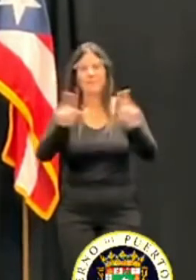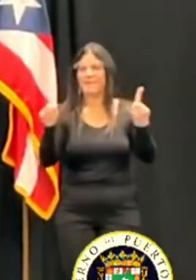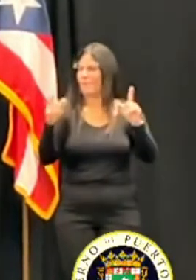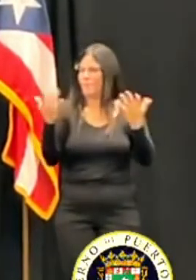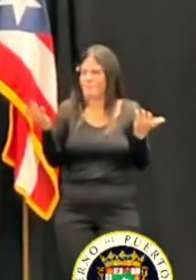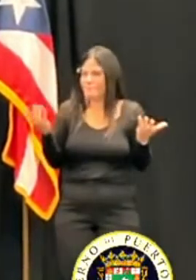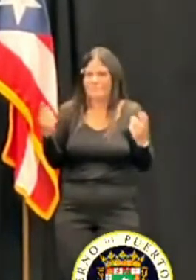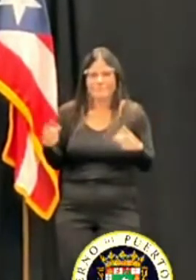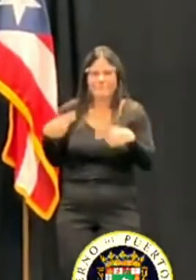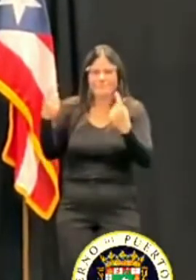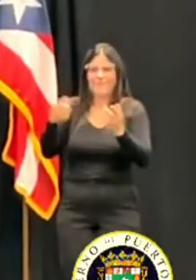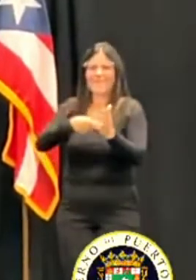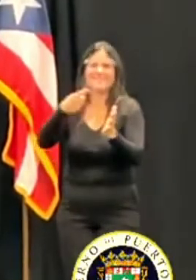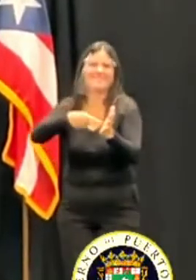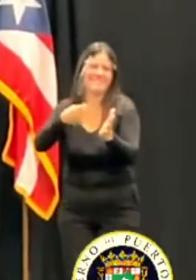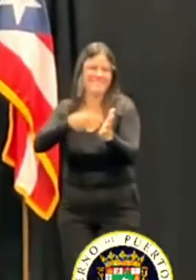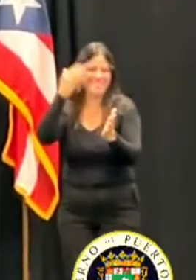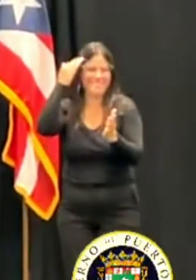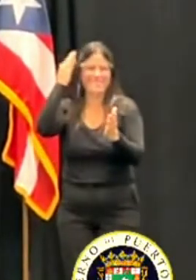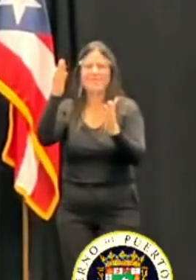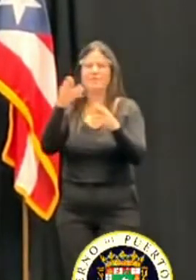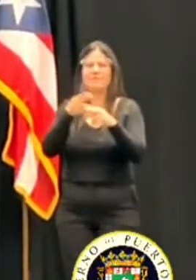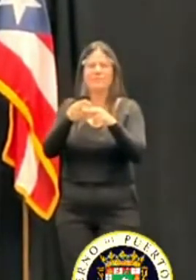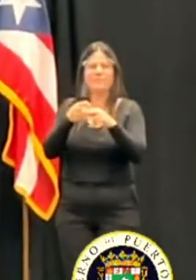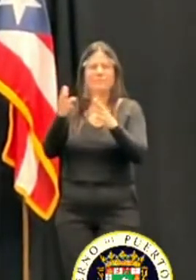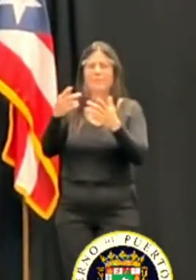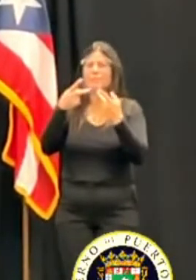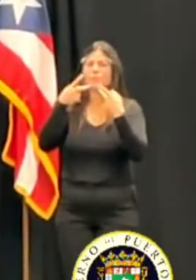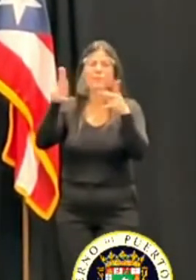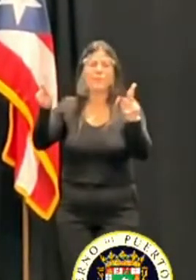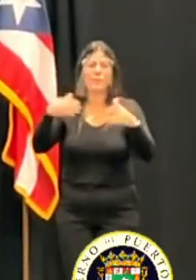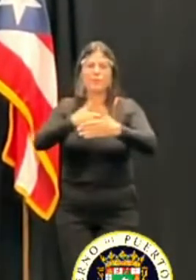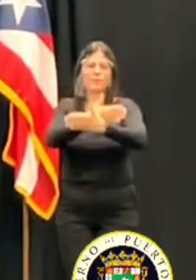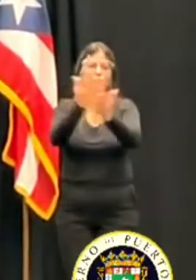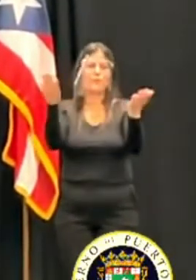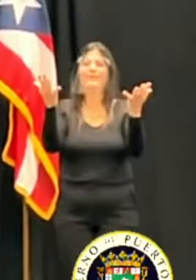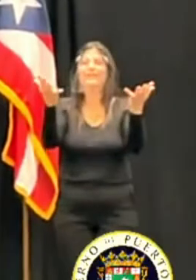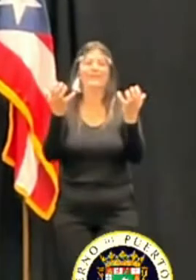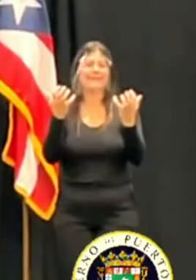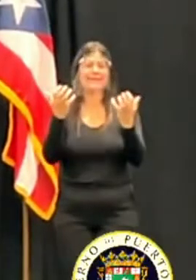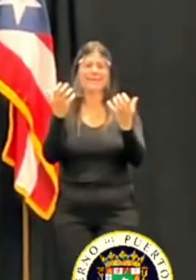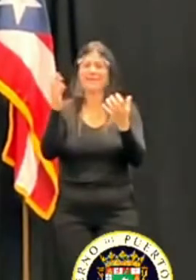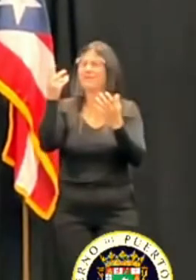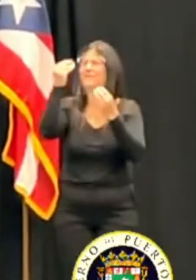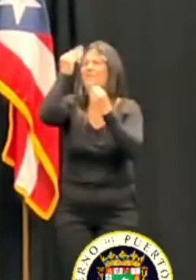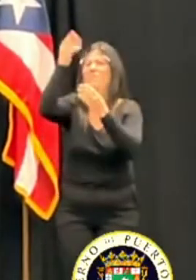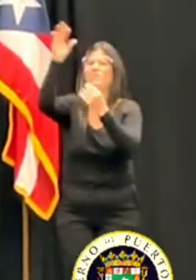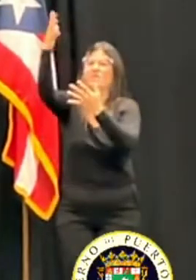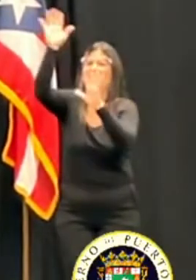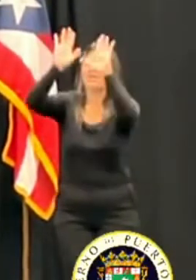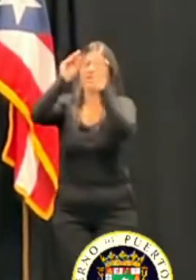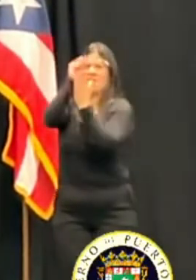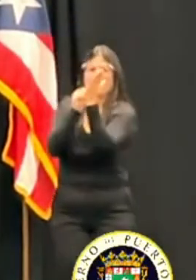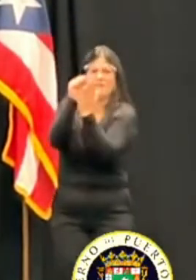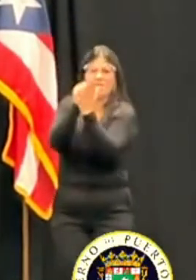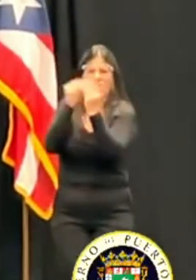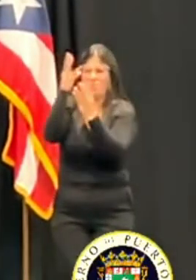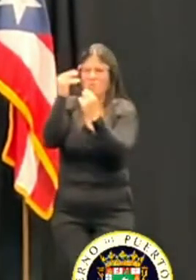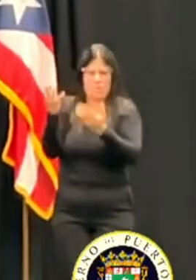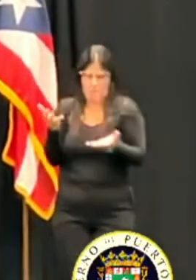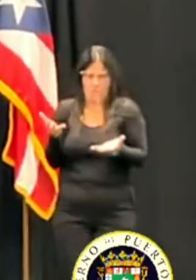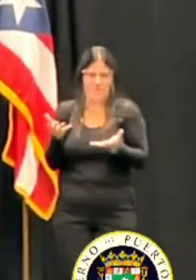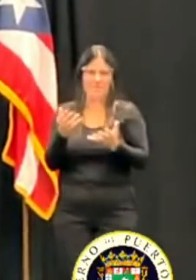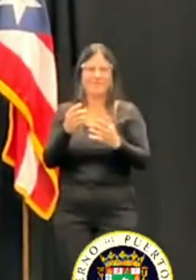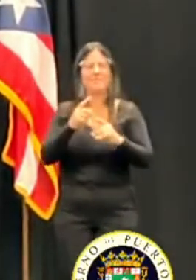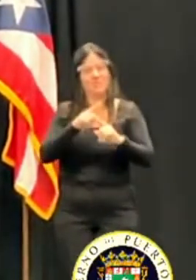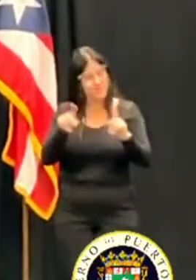públicos todos quisieran tener informes sin señalamientos. Y es muy difícil porque los auditores,